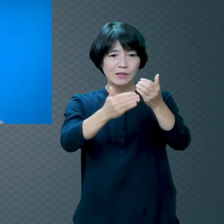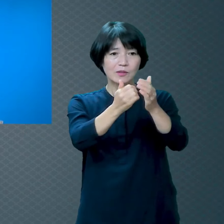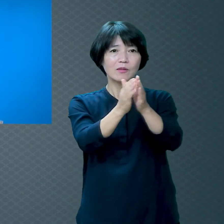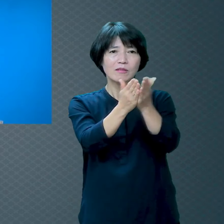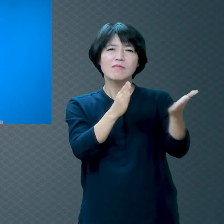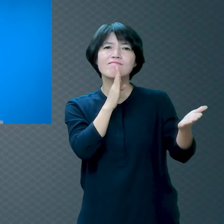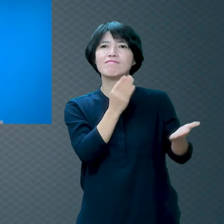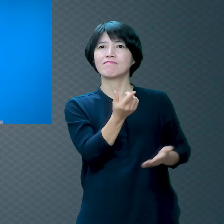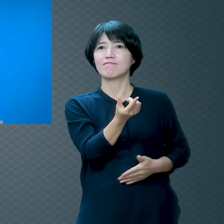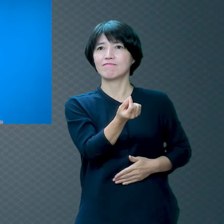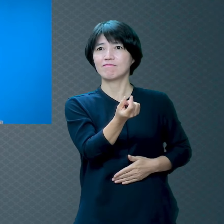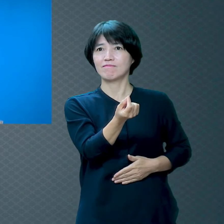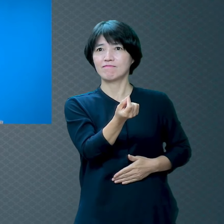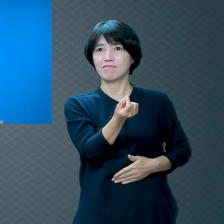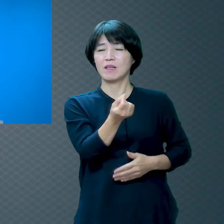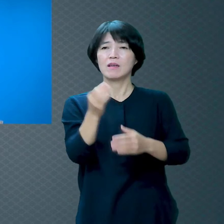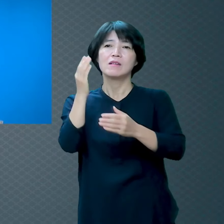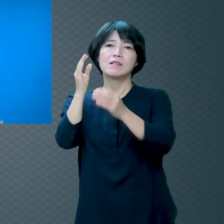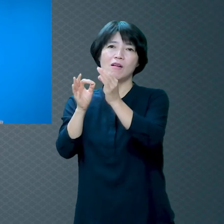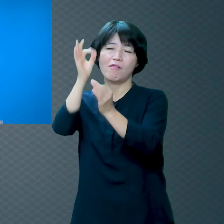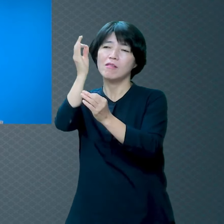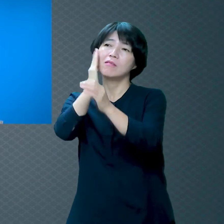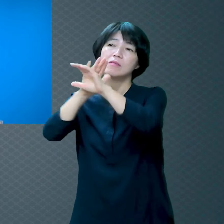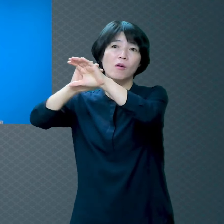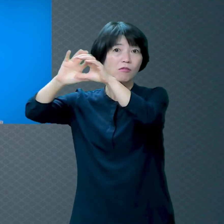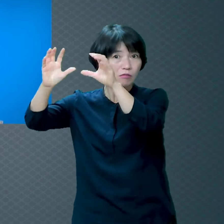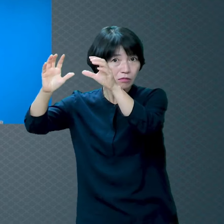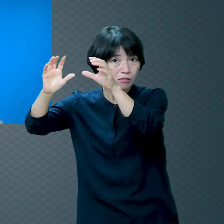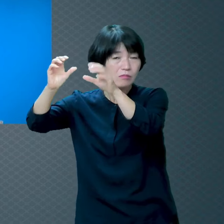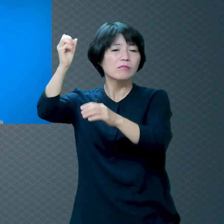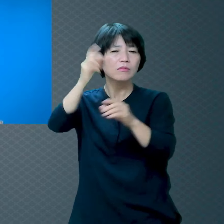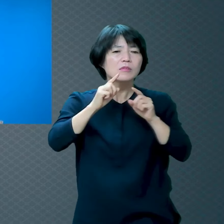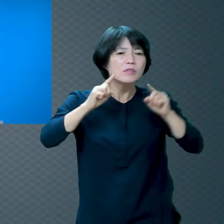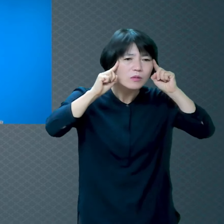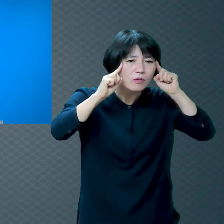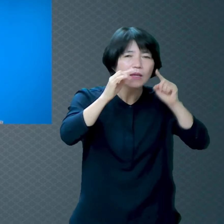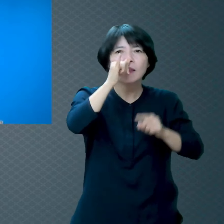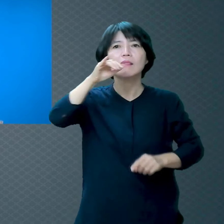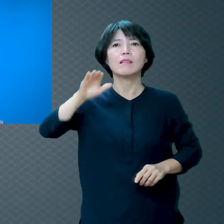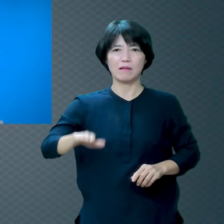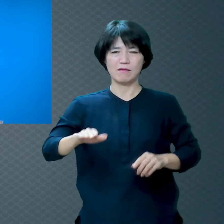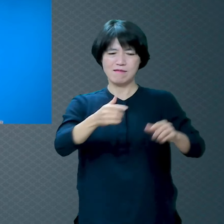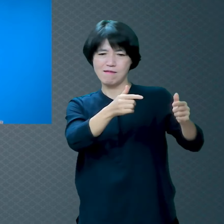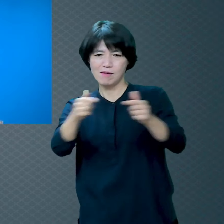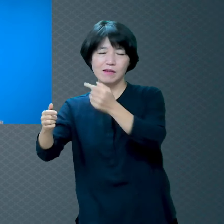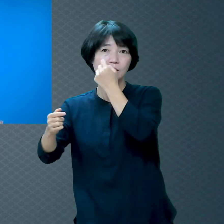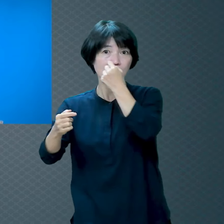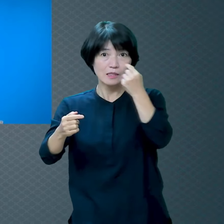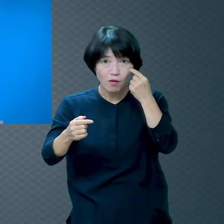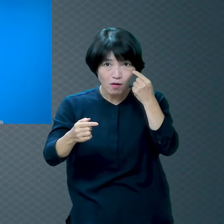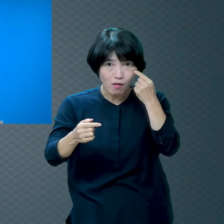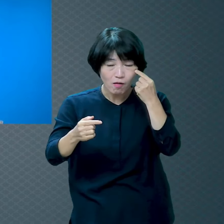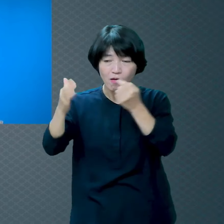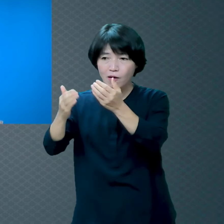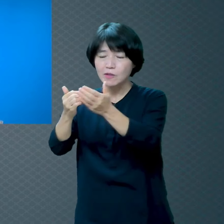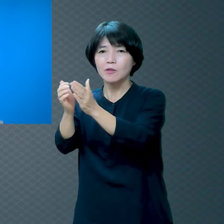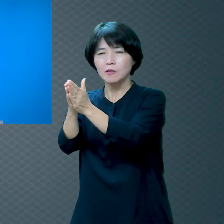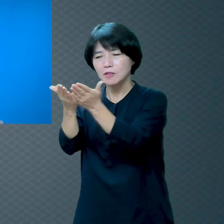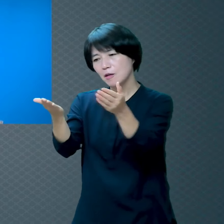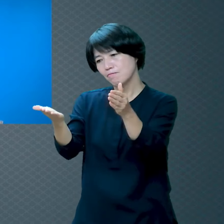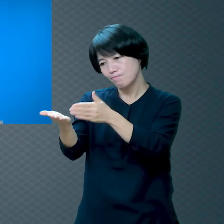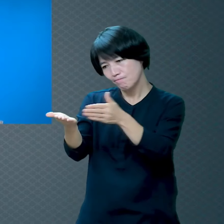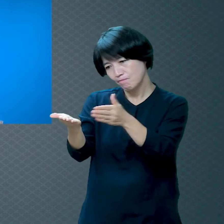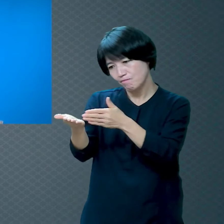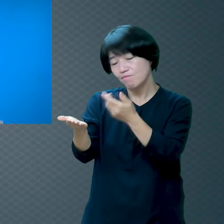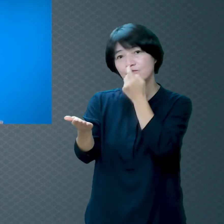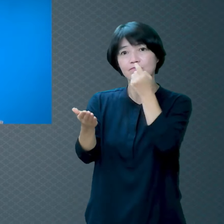천국과 지옥이 진짜 있다라고 하는 여러가지 증거들을 성경을 통해서 확인해 볼